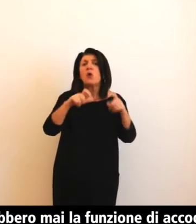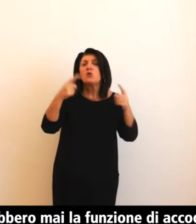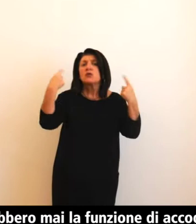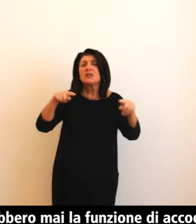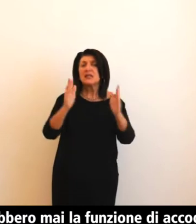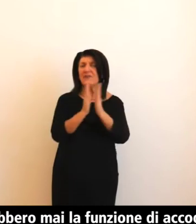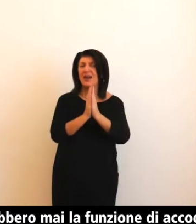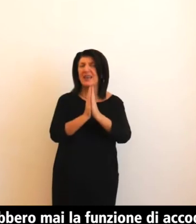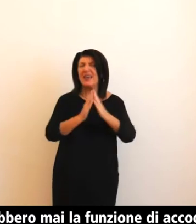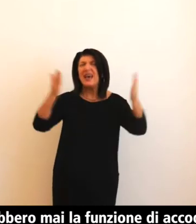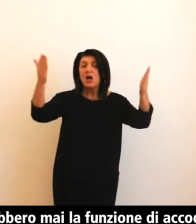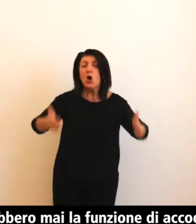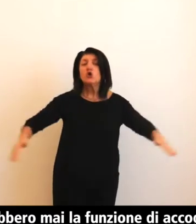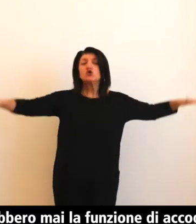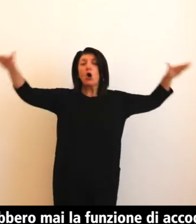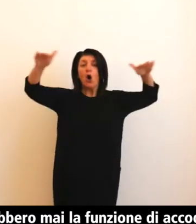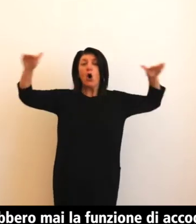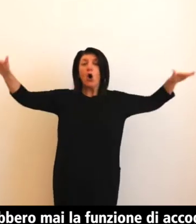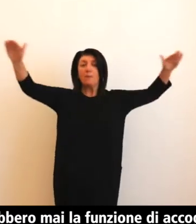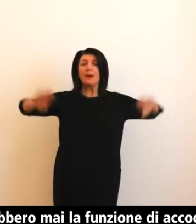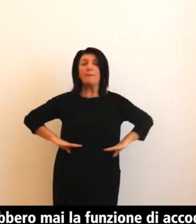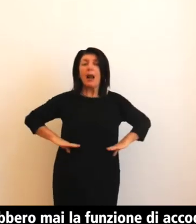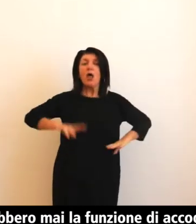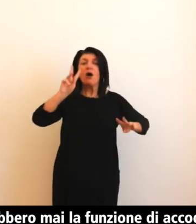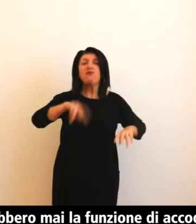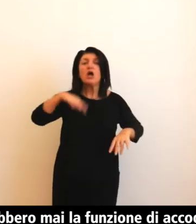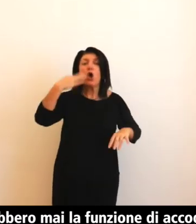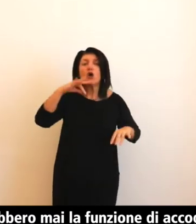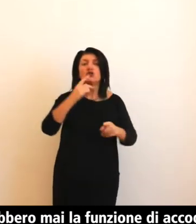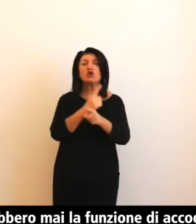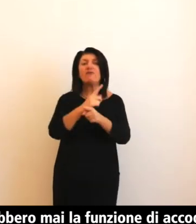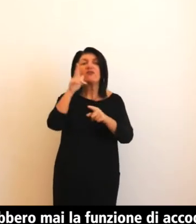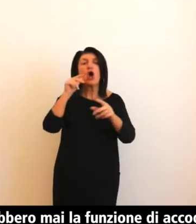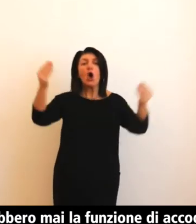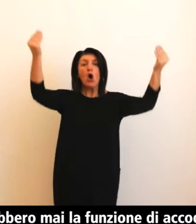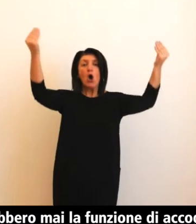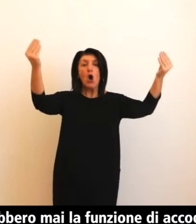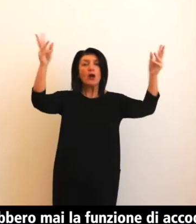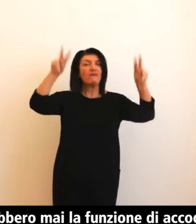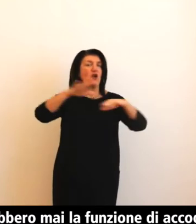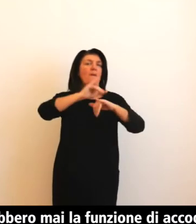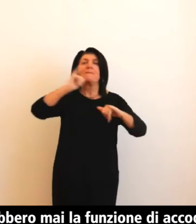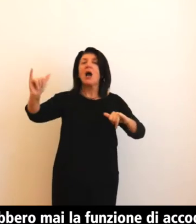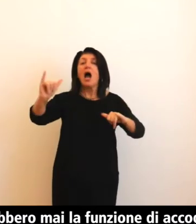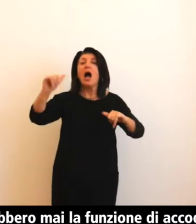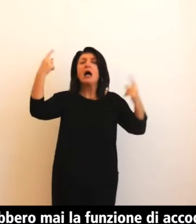di accogliere le donne e servono a bilanciare le spinte delle grandi volte a crociera della navata centrale.